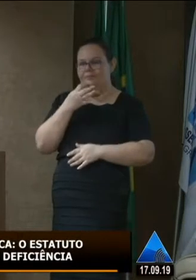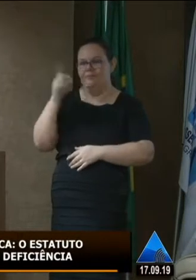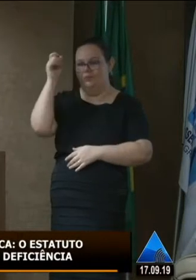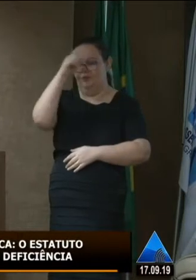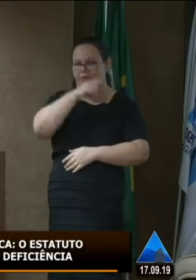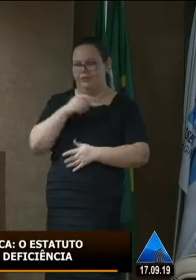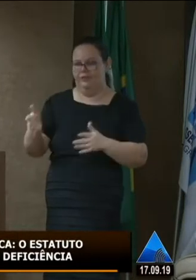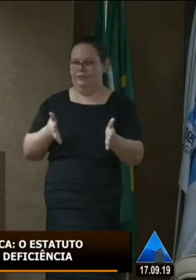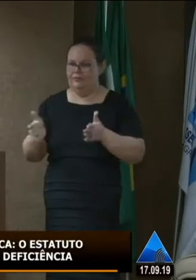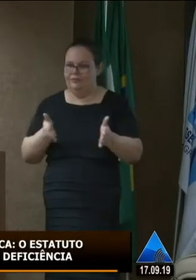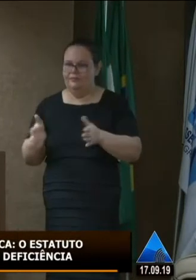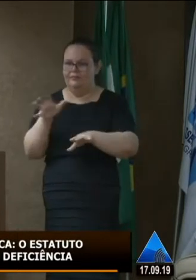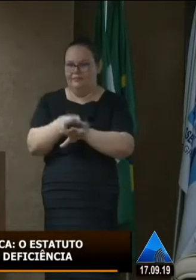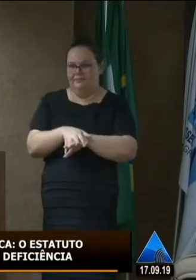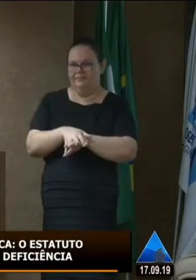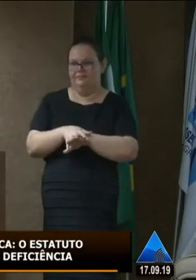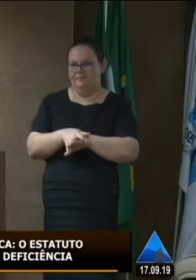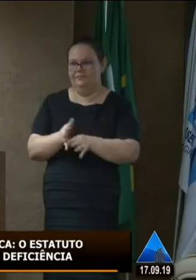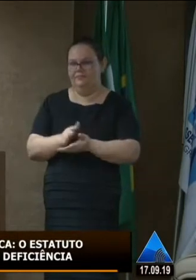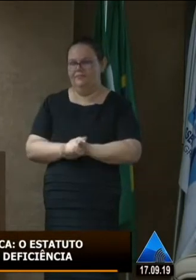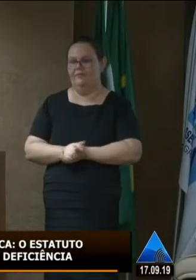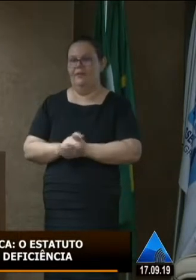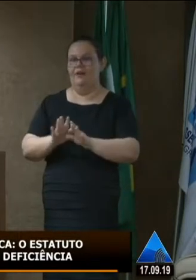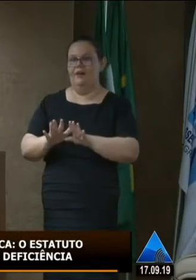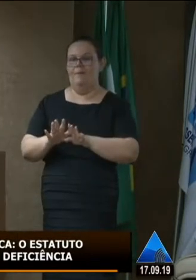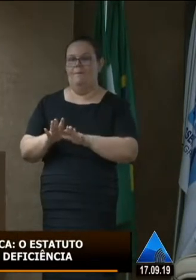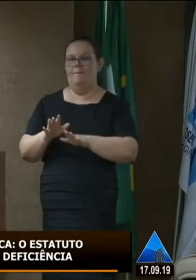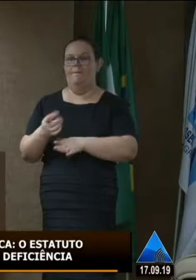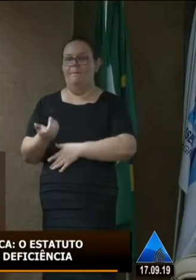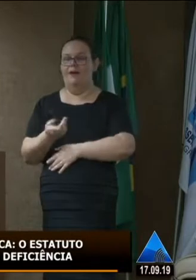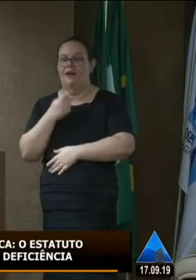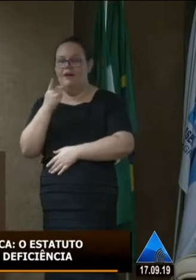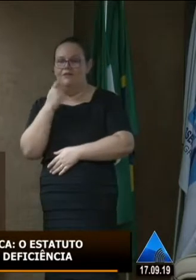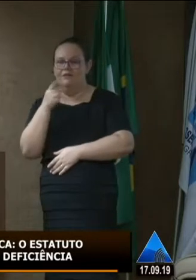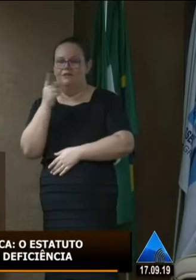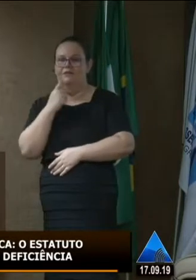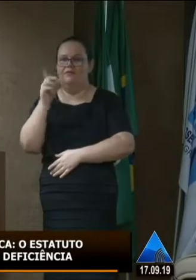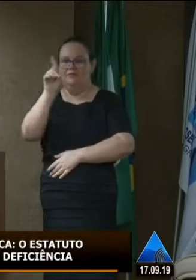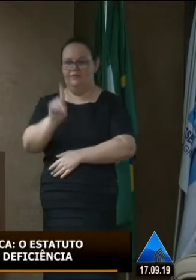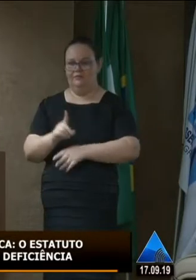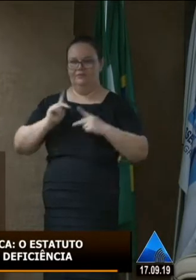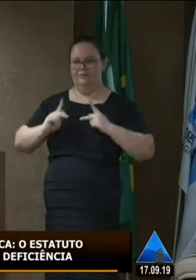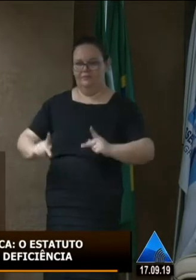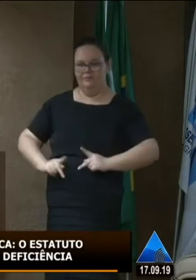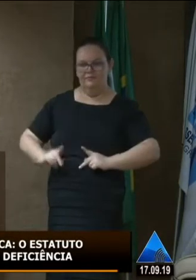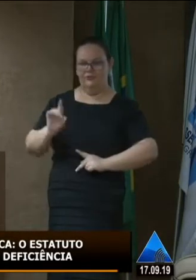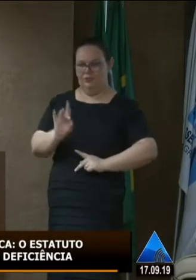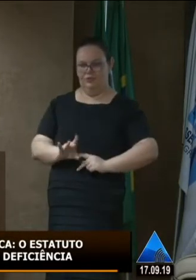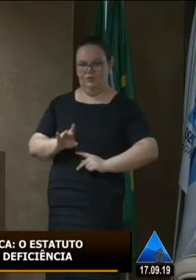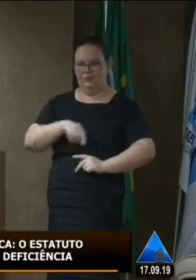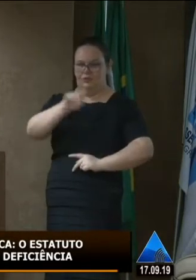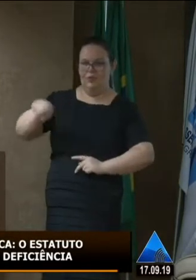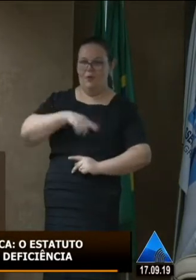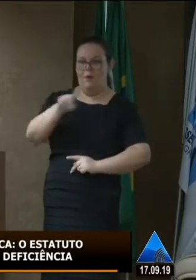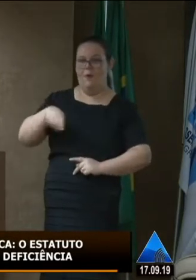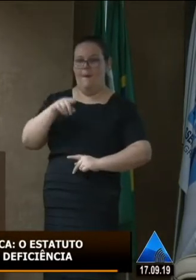acessibilidade mas falar de direitos humanos falar de pessoas com deficiência não é só para as